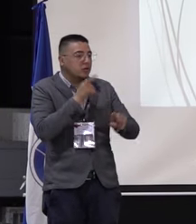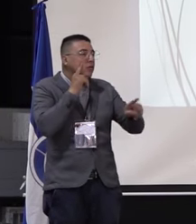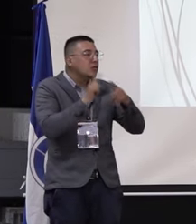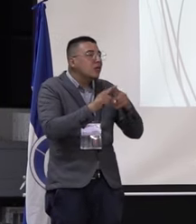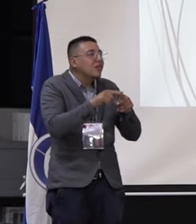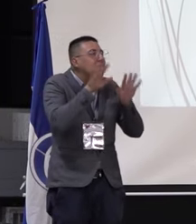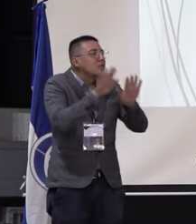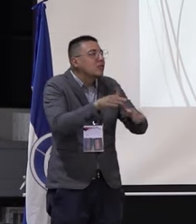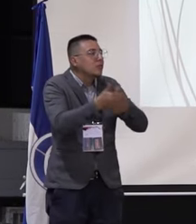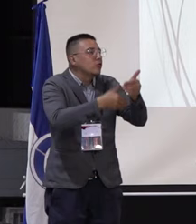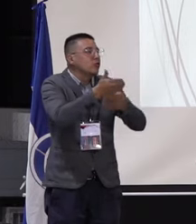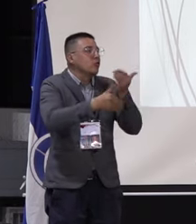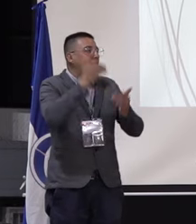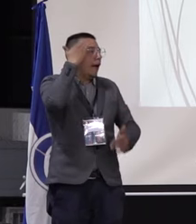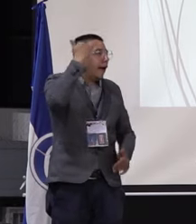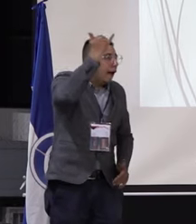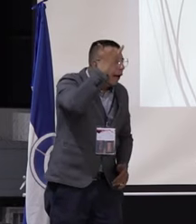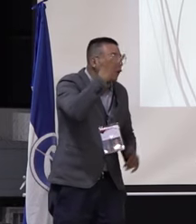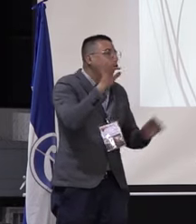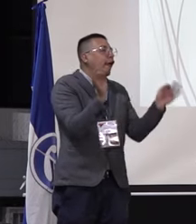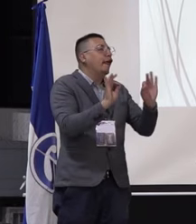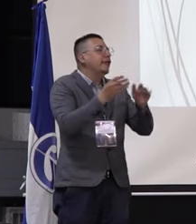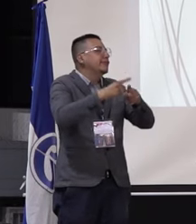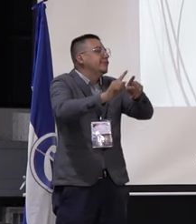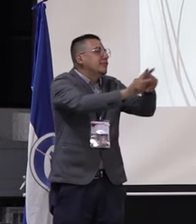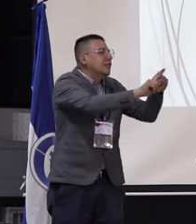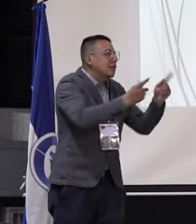Y tipo de eventos académicos o de otra índole.